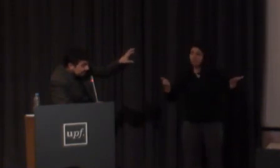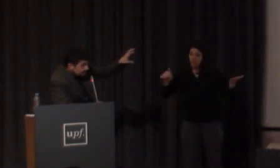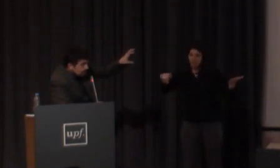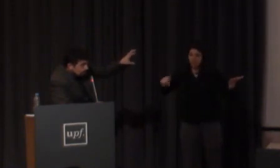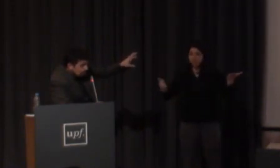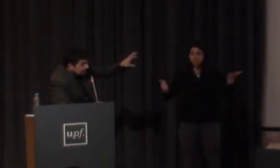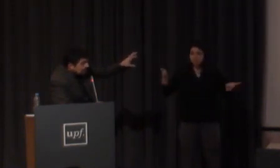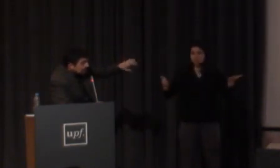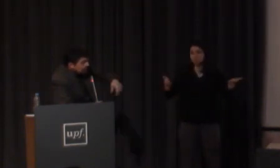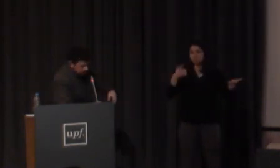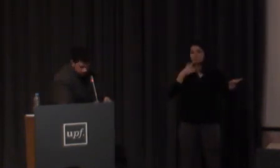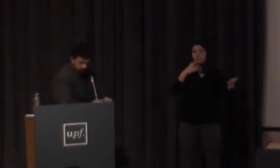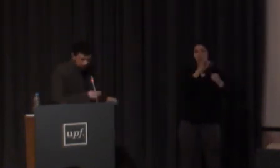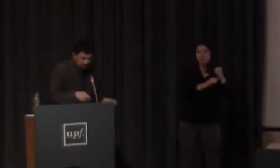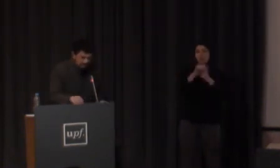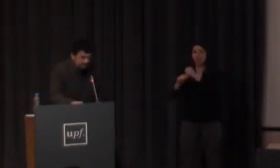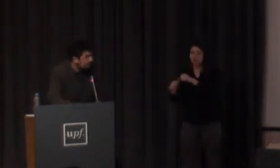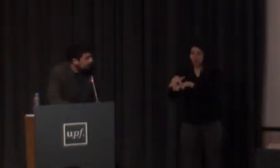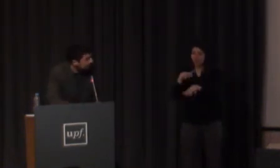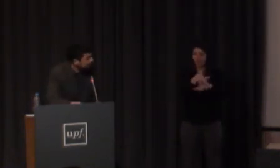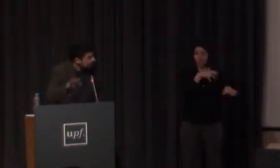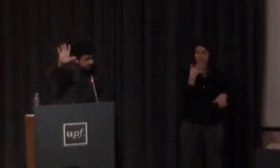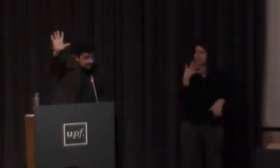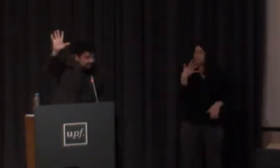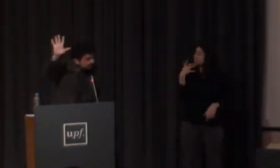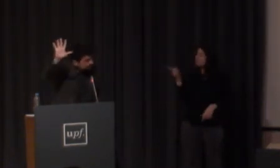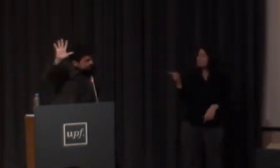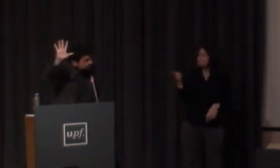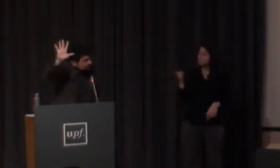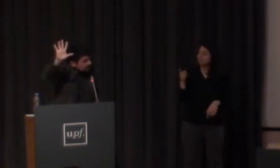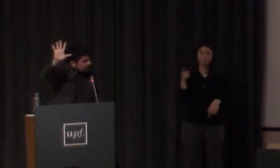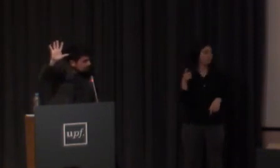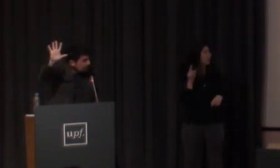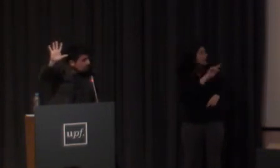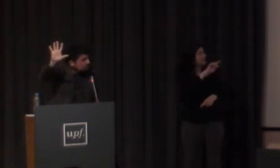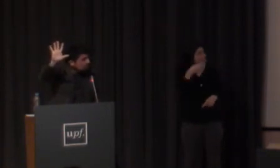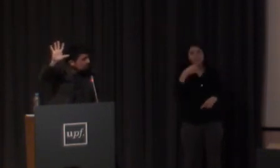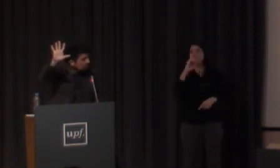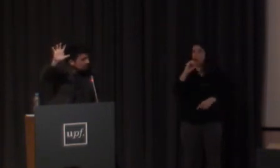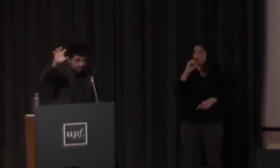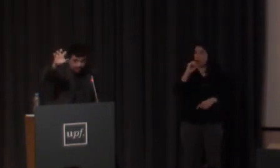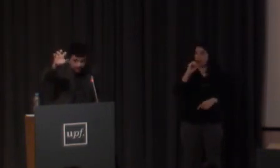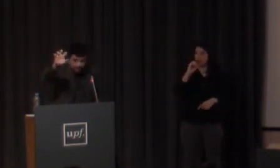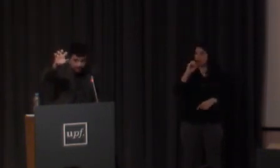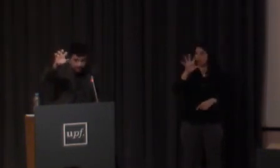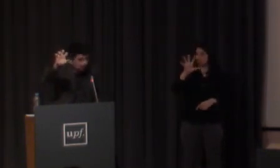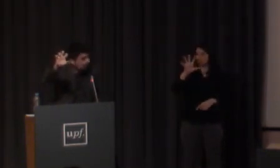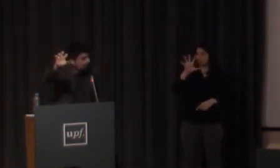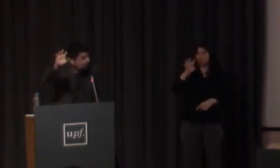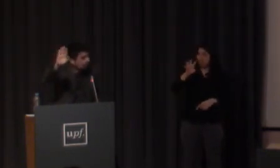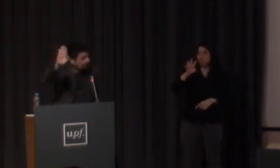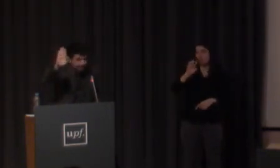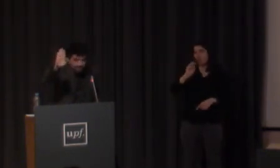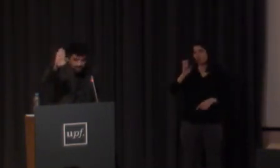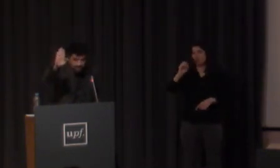en esas más comunes que son las leo esta la primera que es una O esta que es esta